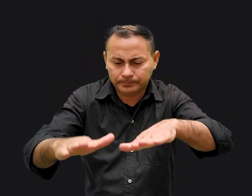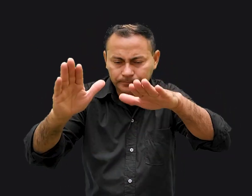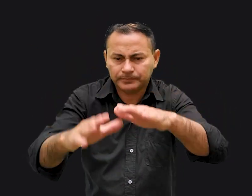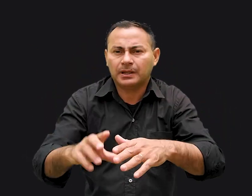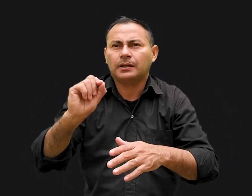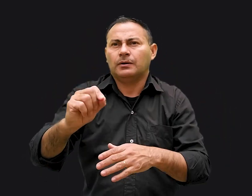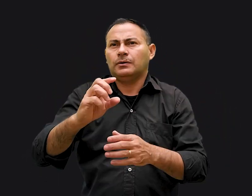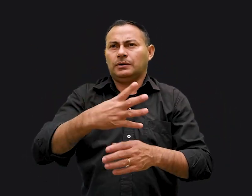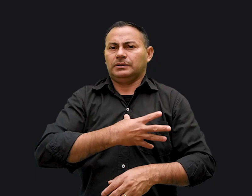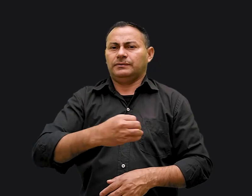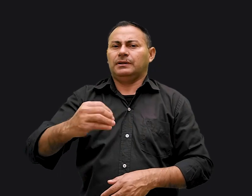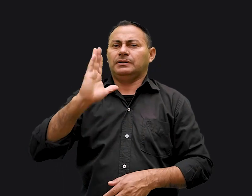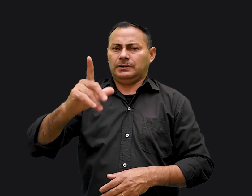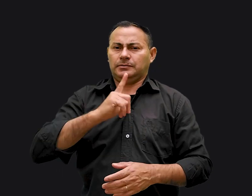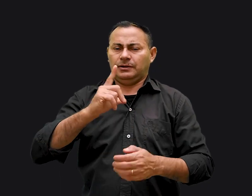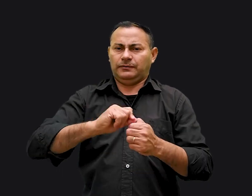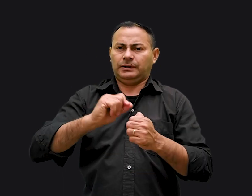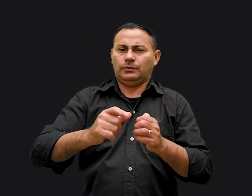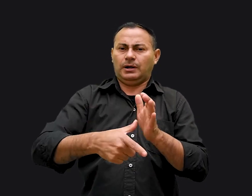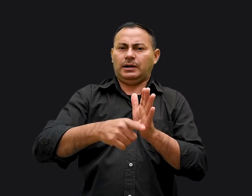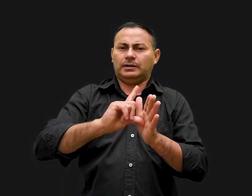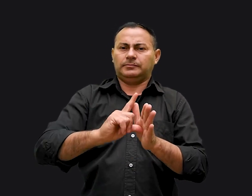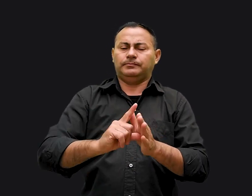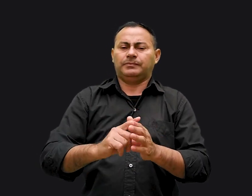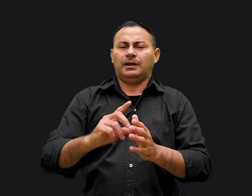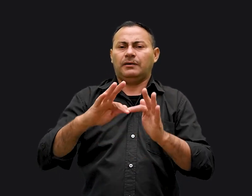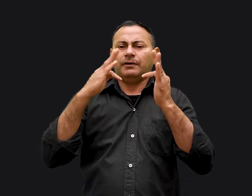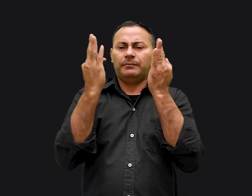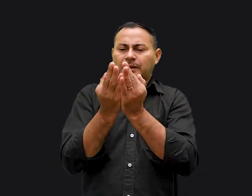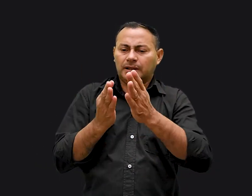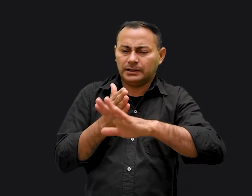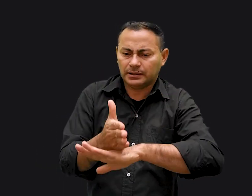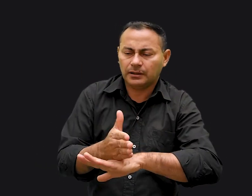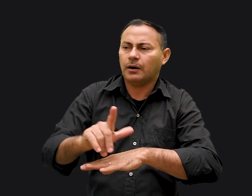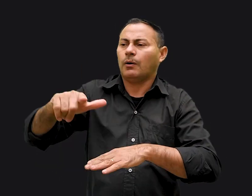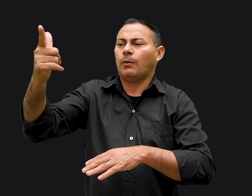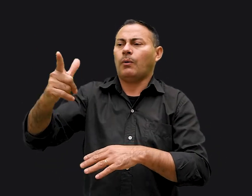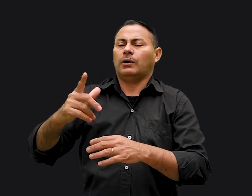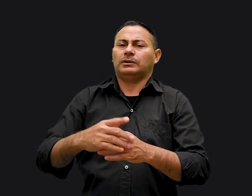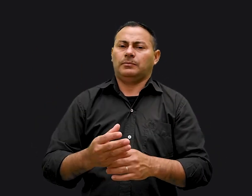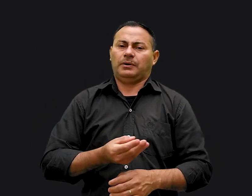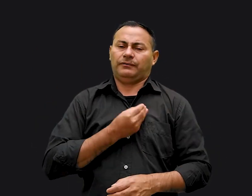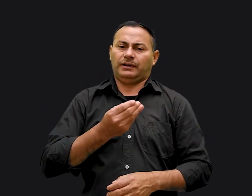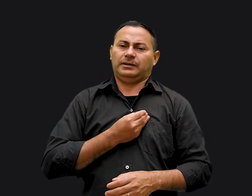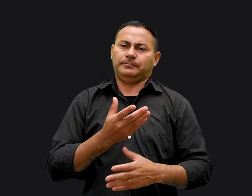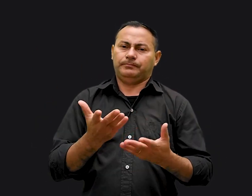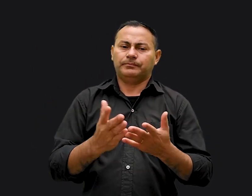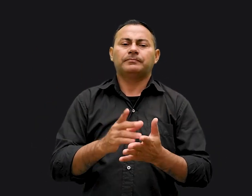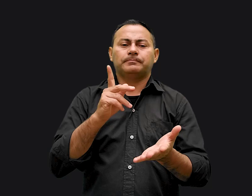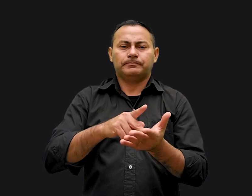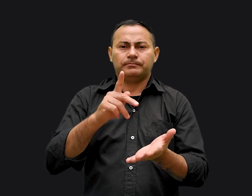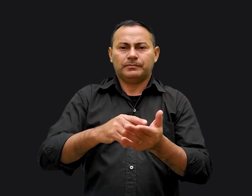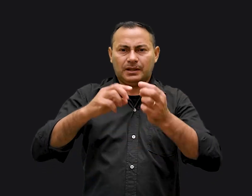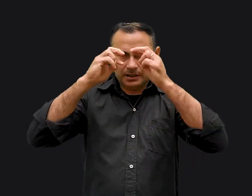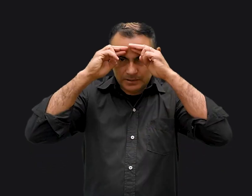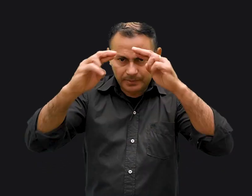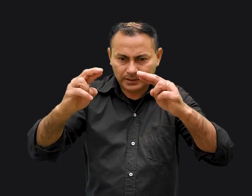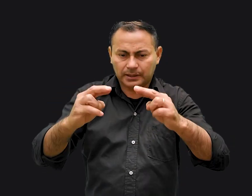era aquela que os filhos já tinham feito antes, de os pais entrarem para outra dimensão. Eles realmente respeitavam a